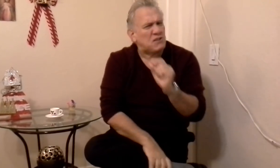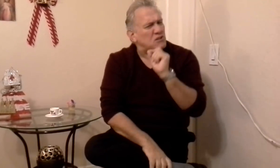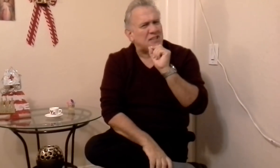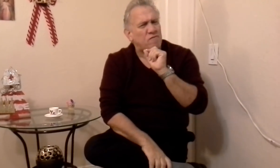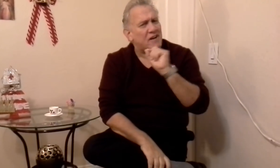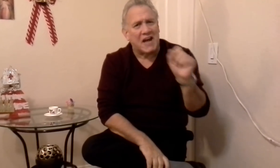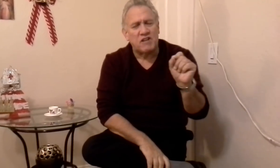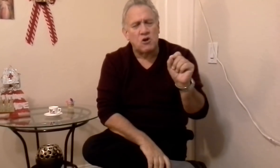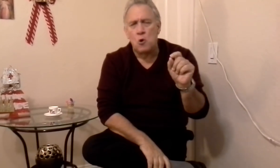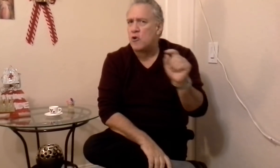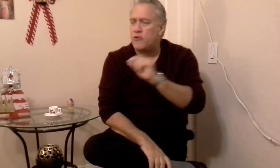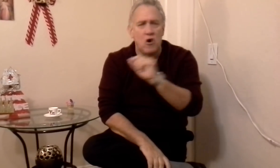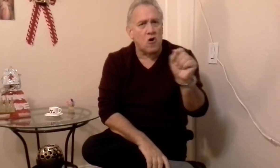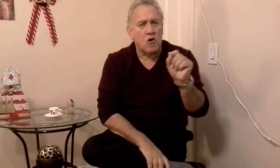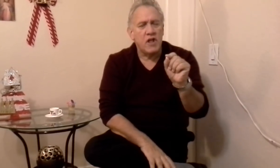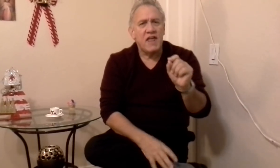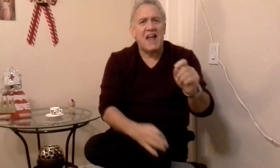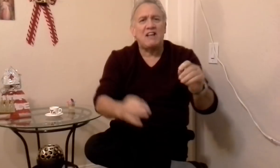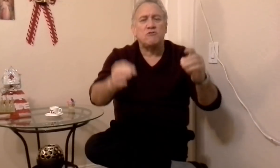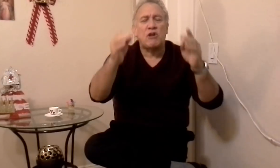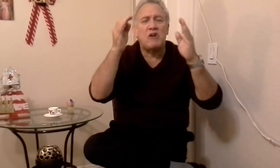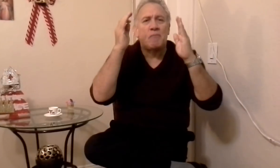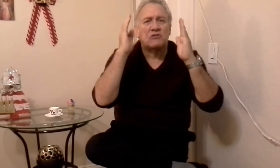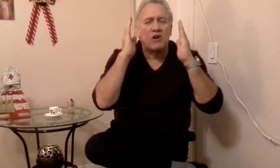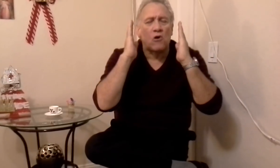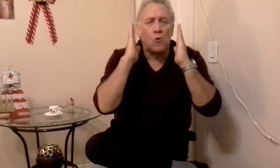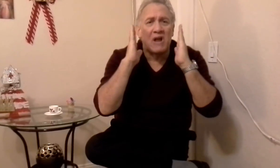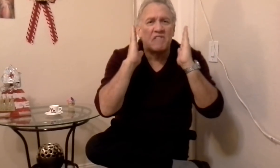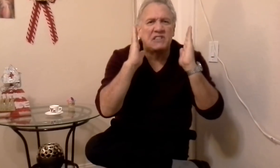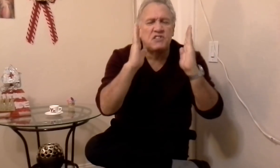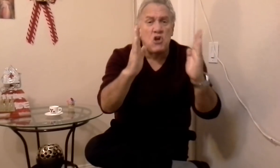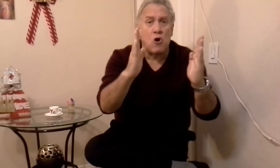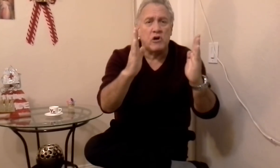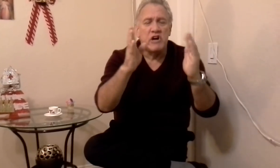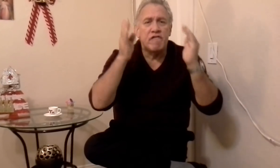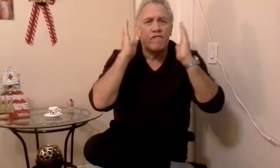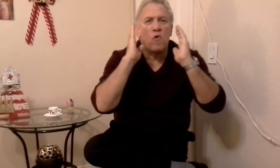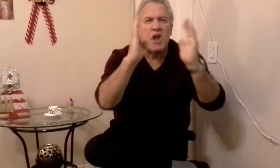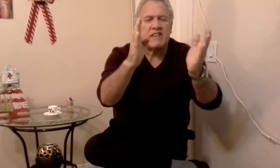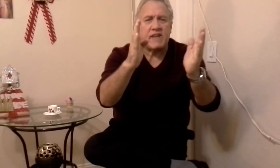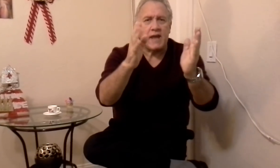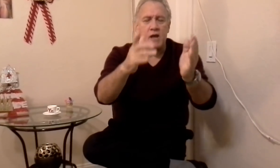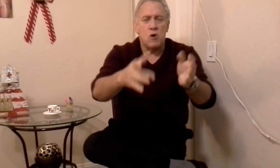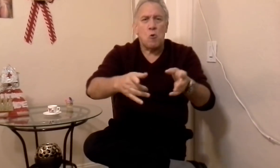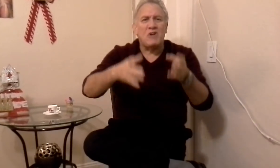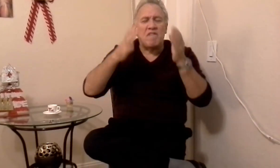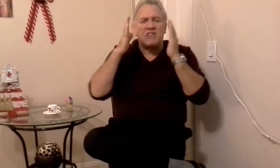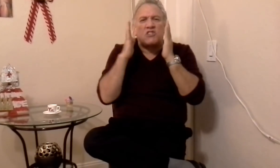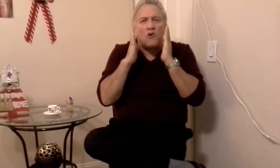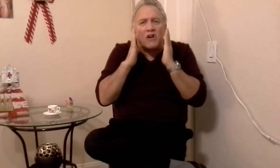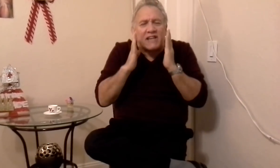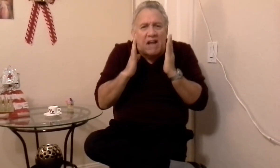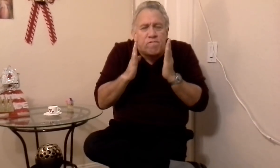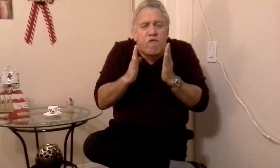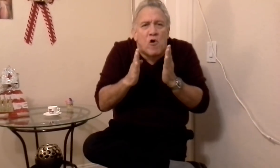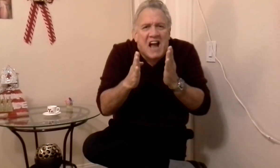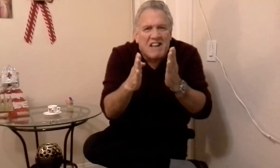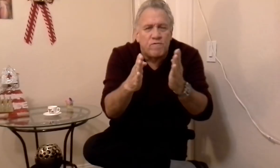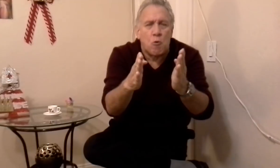eso es ser fanático, no, eso es ser una persona con una visión fuerte, una visión que está enfocando